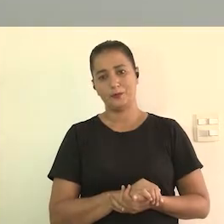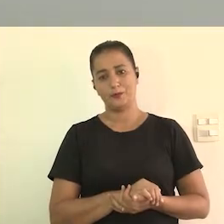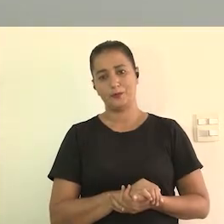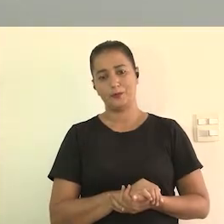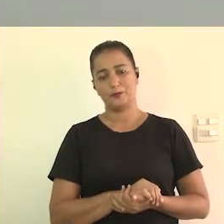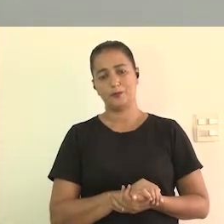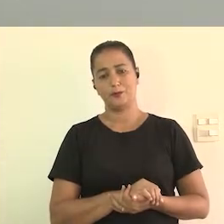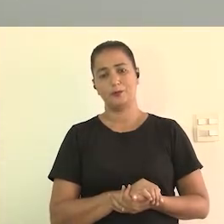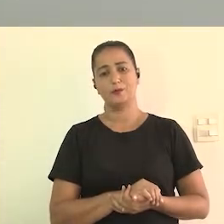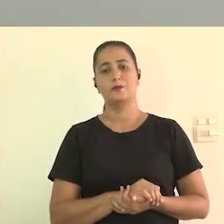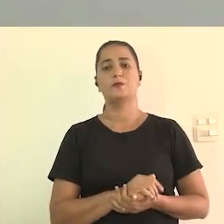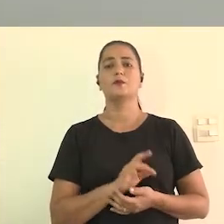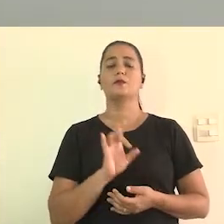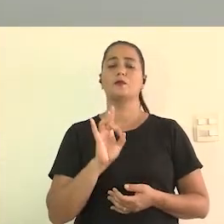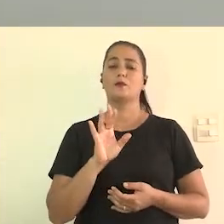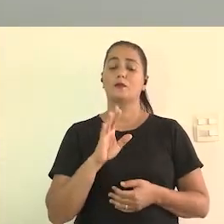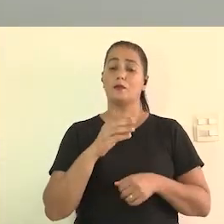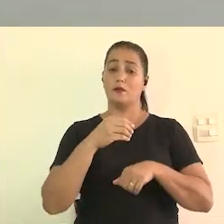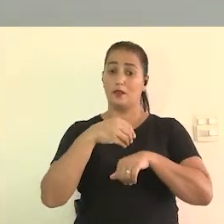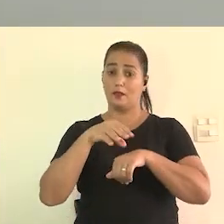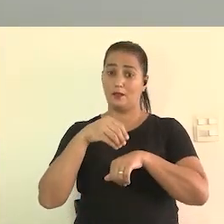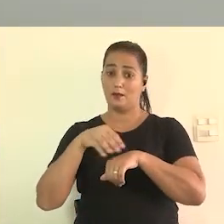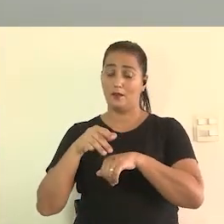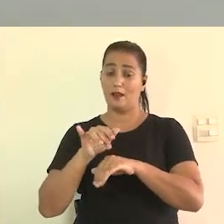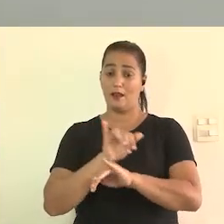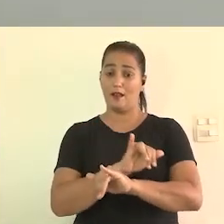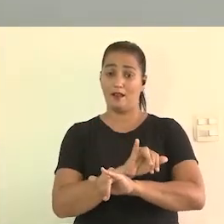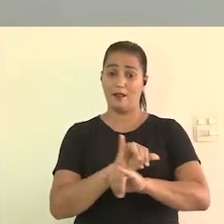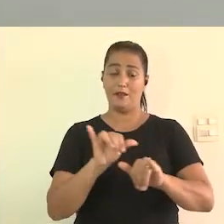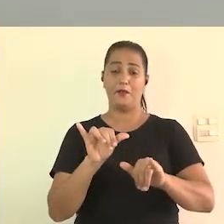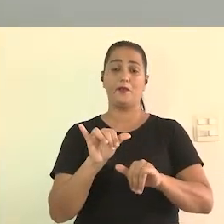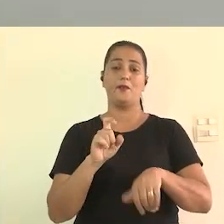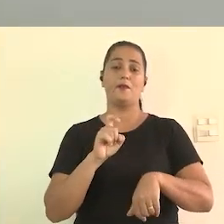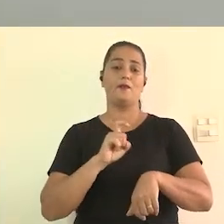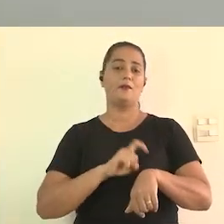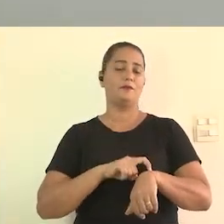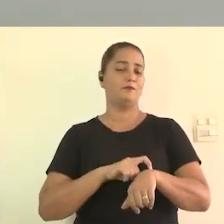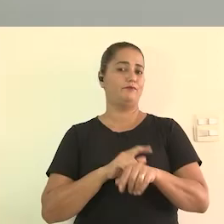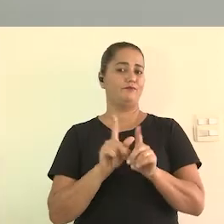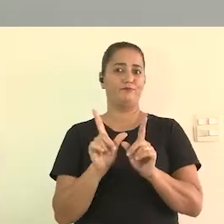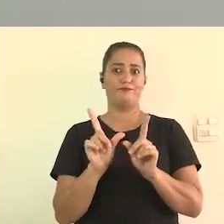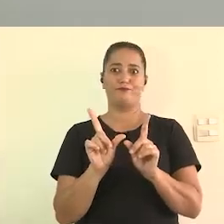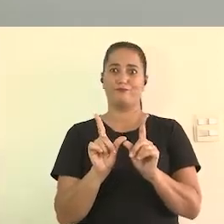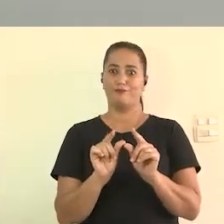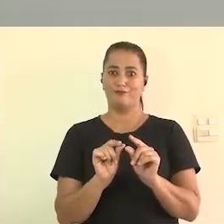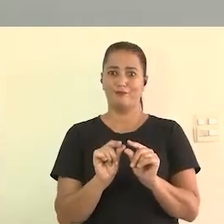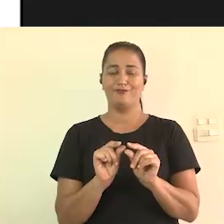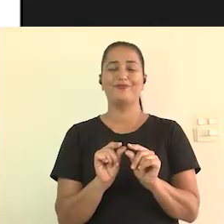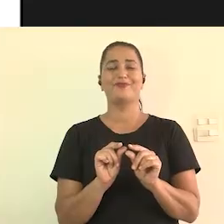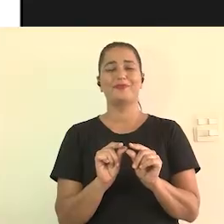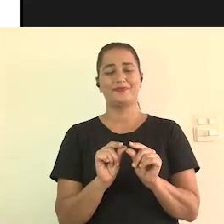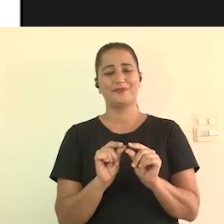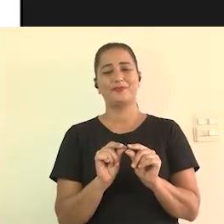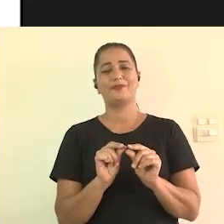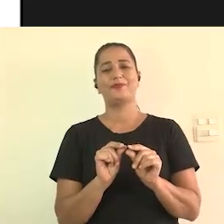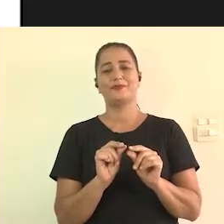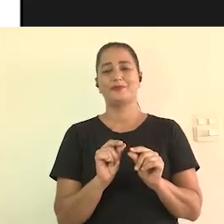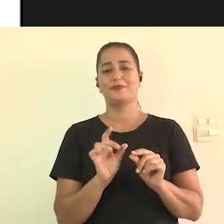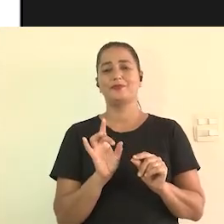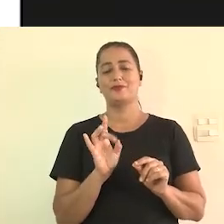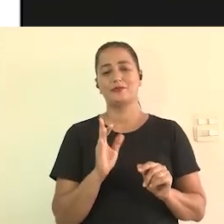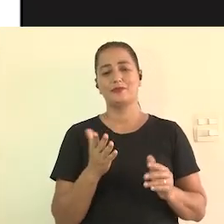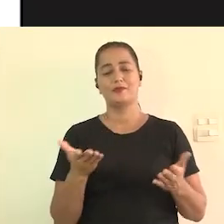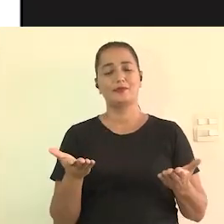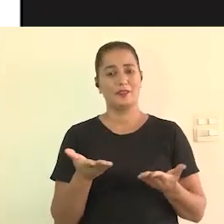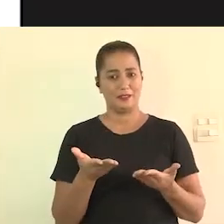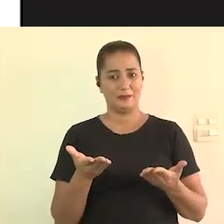queria só avisar que o tempo está curto então assim eu queria